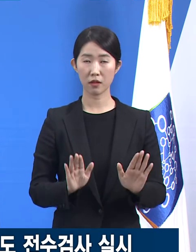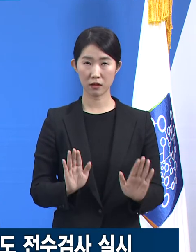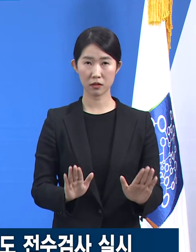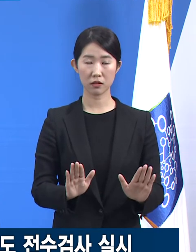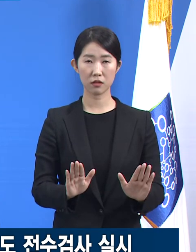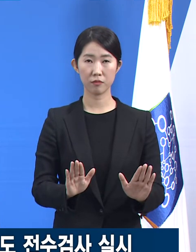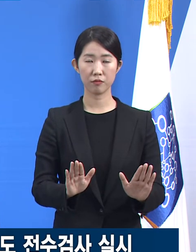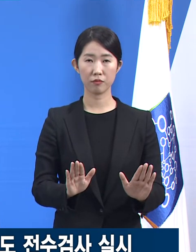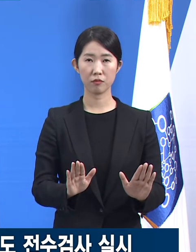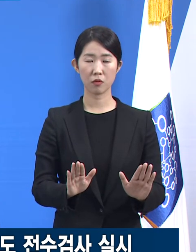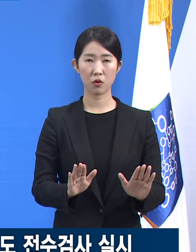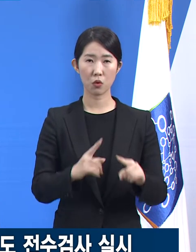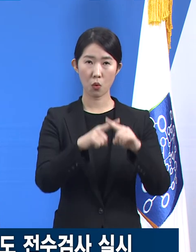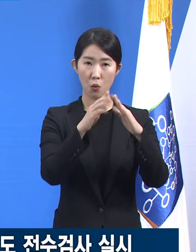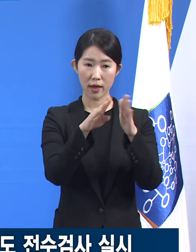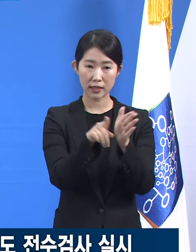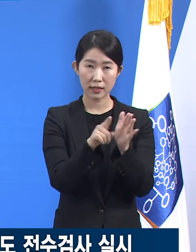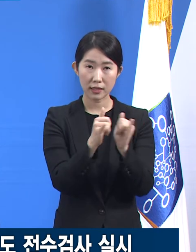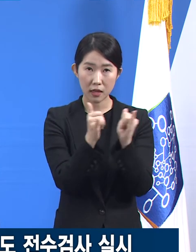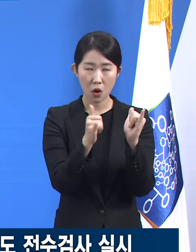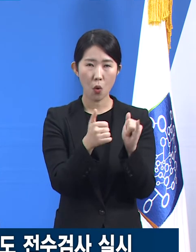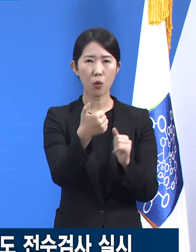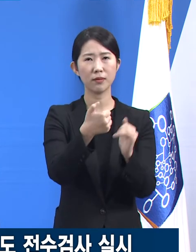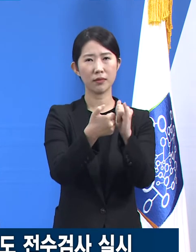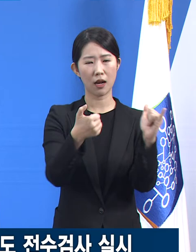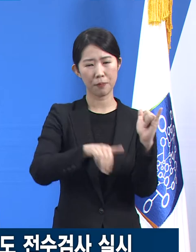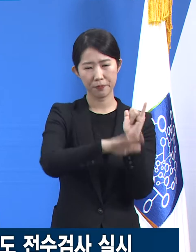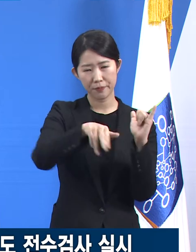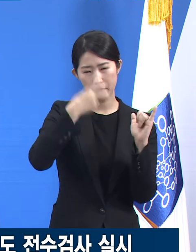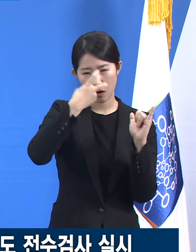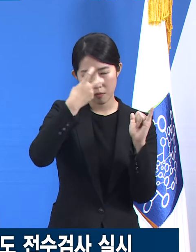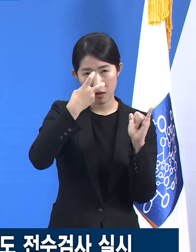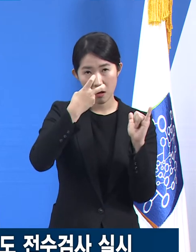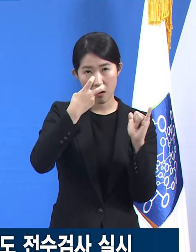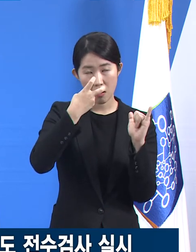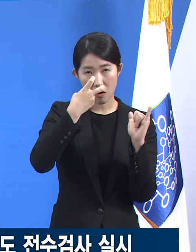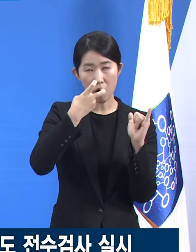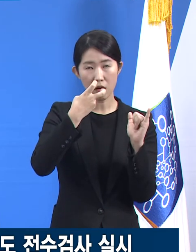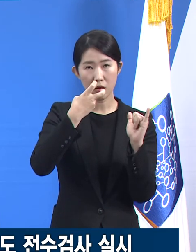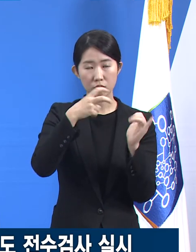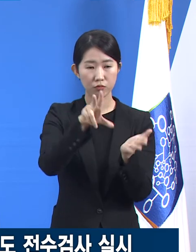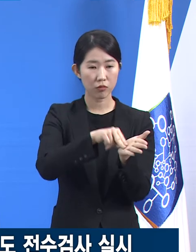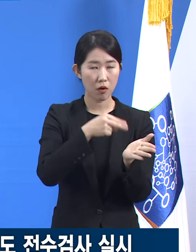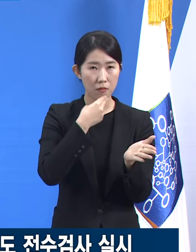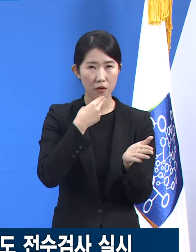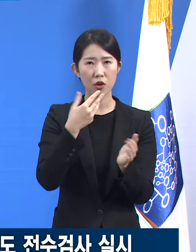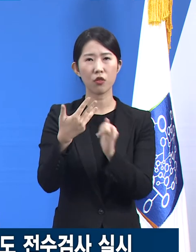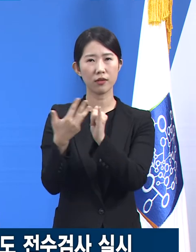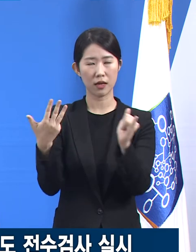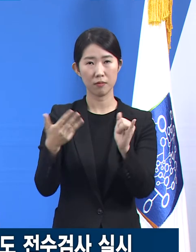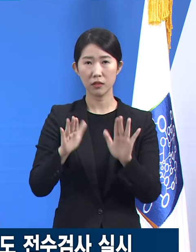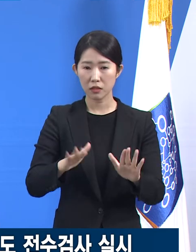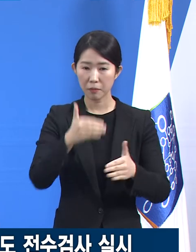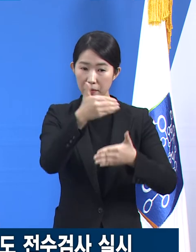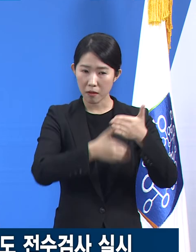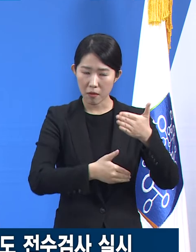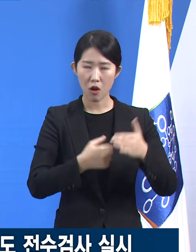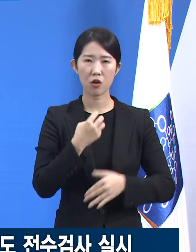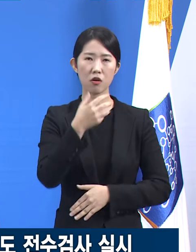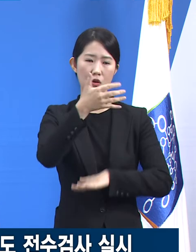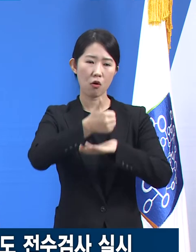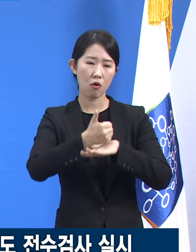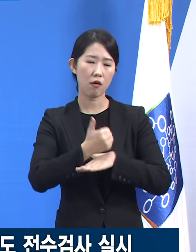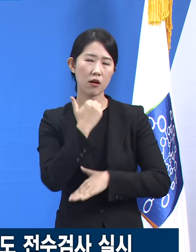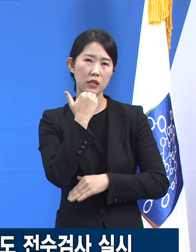교회 신도 50명에 대한 전수검사를 통해 음성 8명이 확인되었고 나머지 분들은 결과를 기다리는 중입니다.